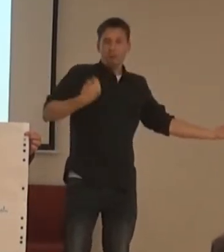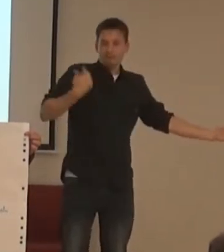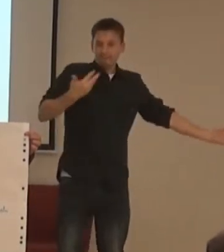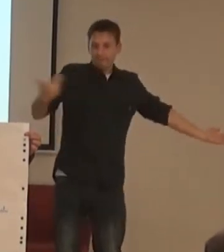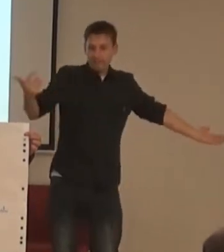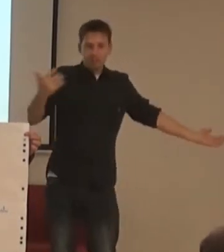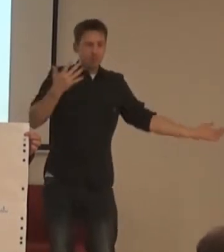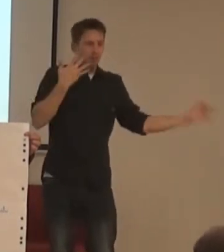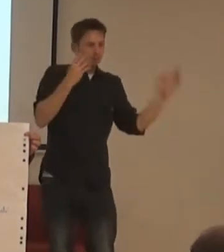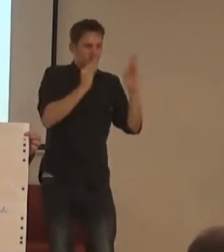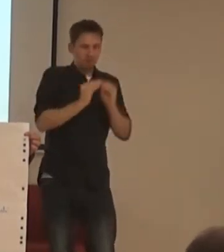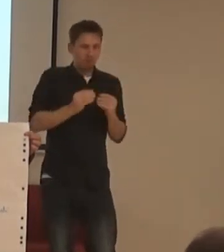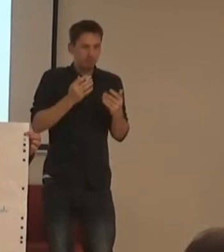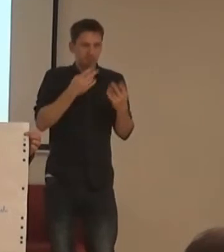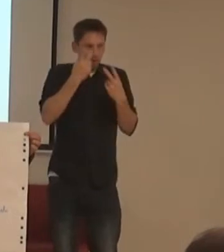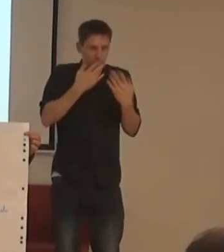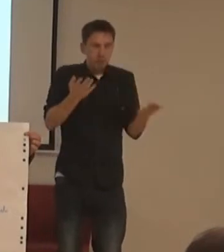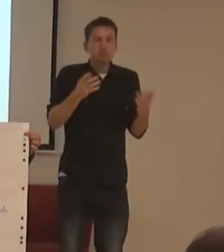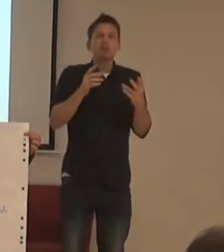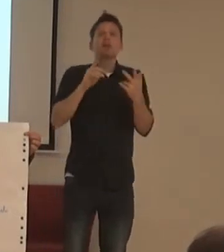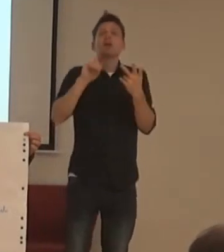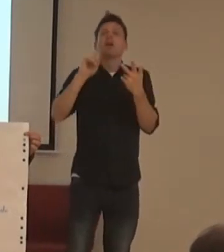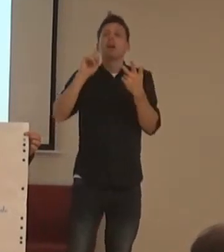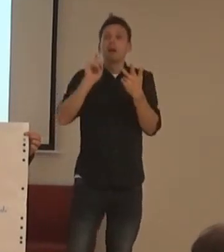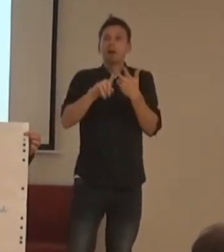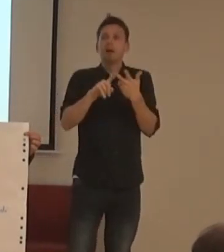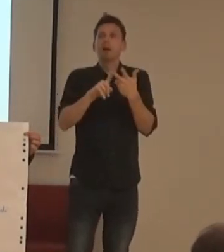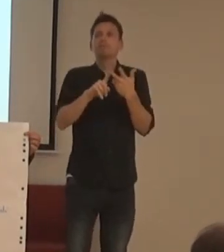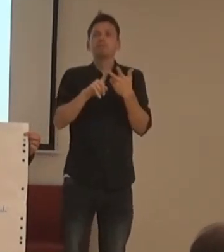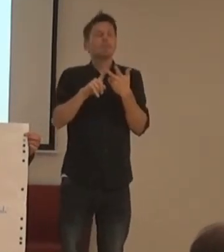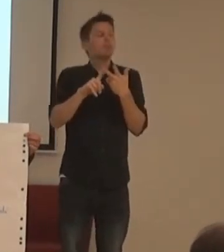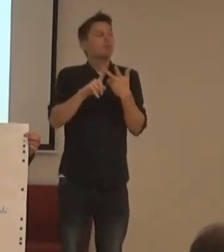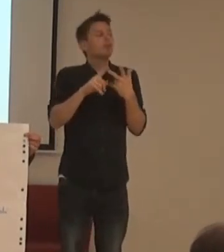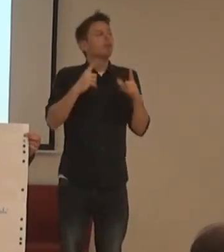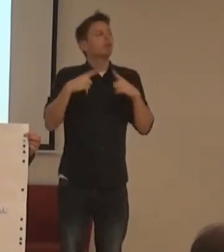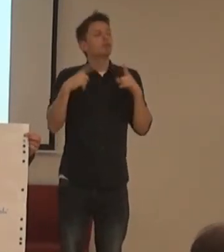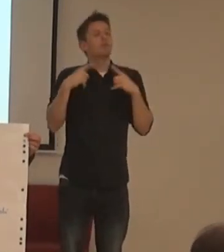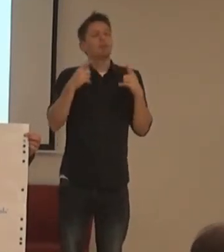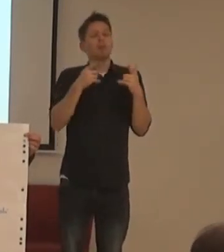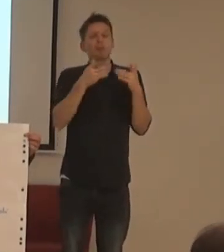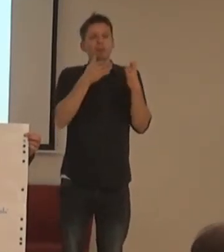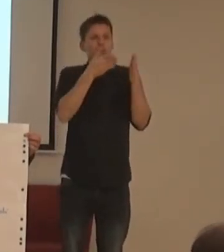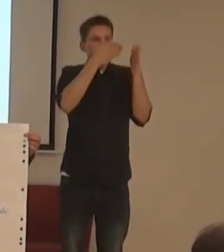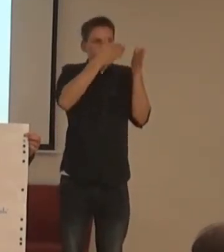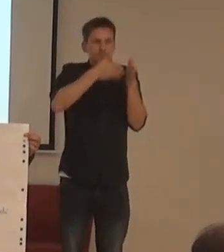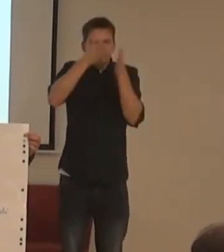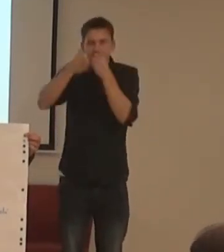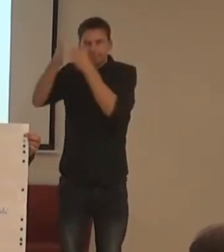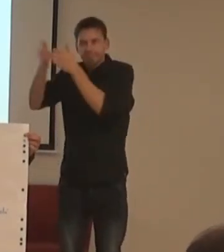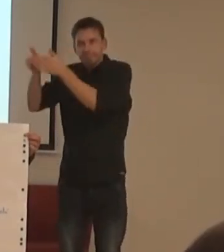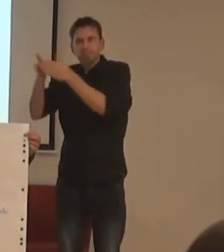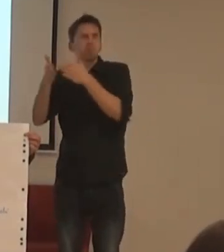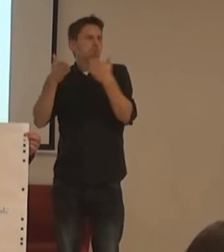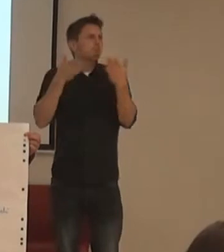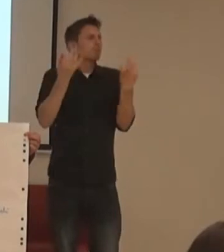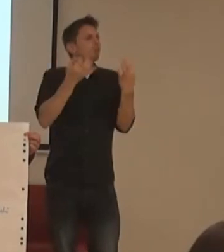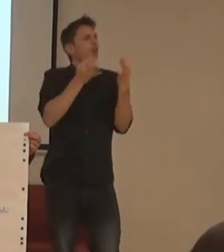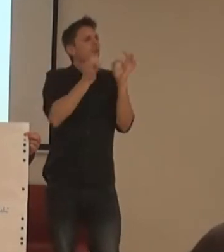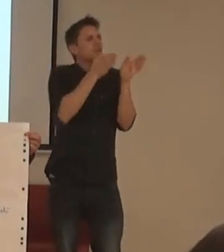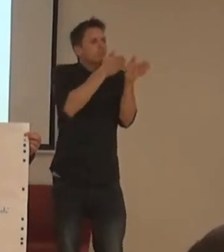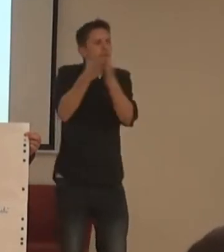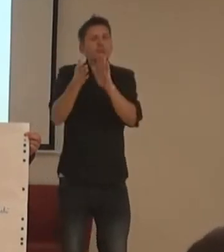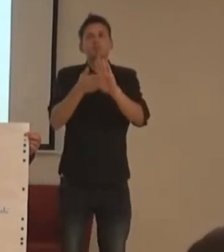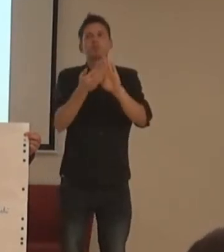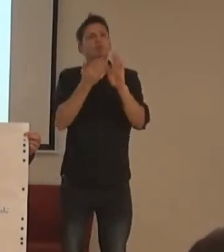nepředpokládání různé specifičnosti uživatelů. Což znamená, že třeba se zohlední nějaké specifikum